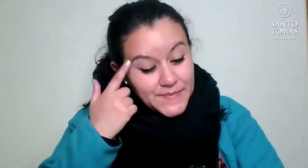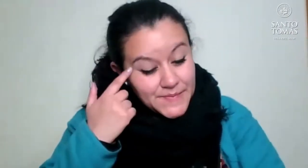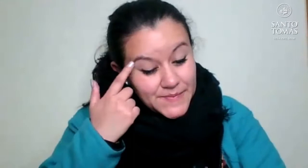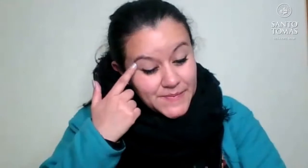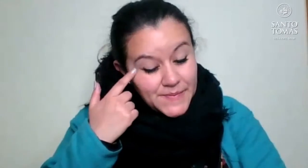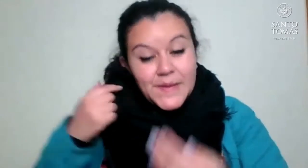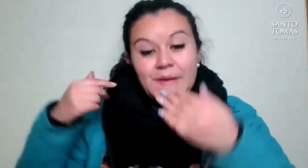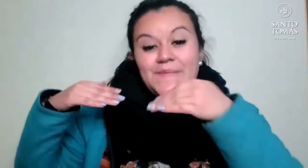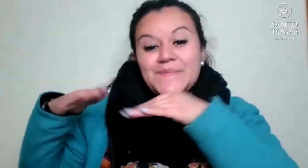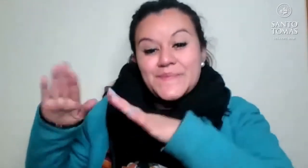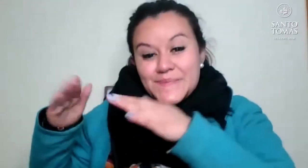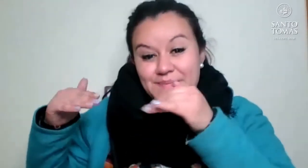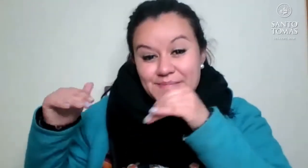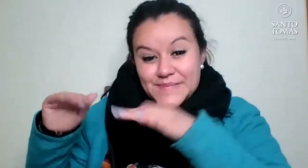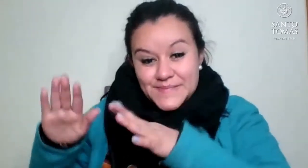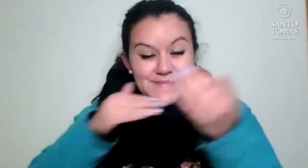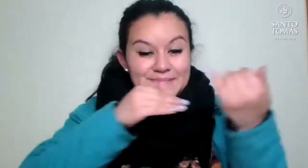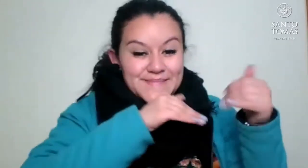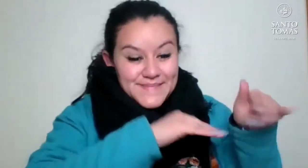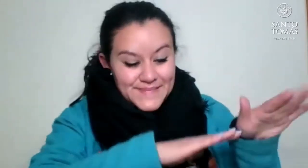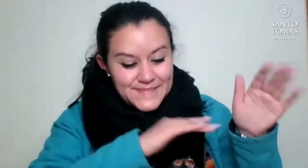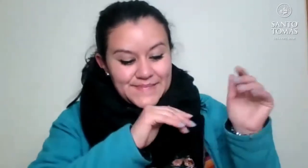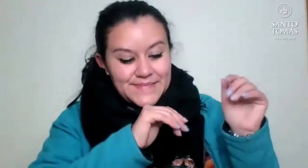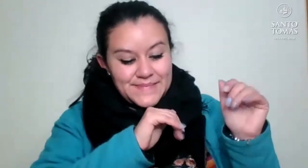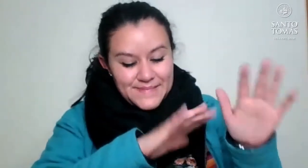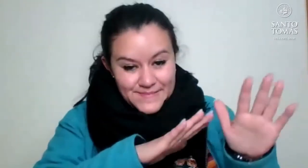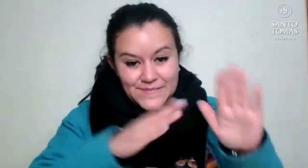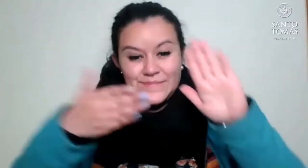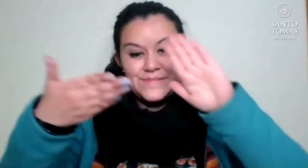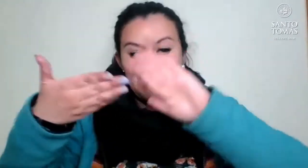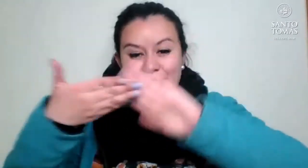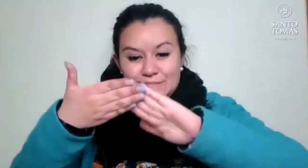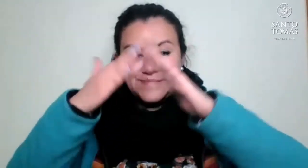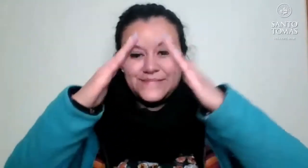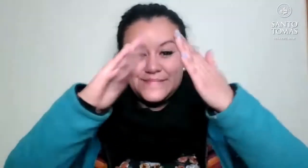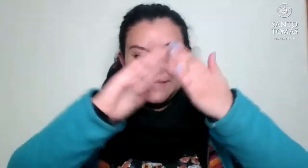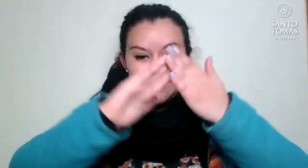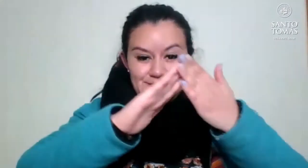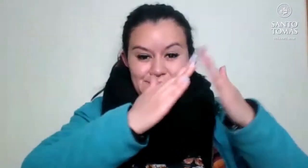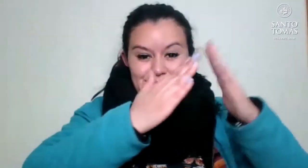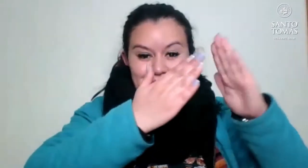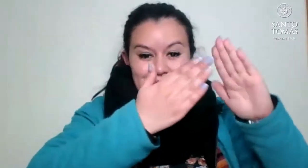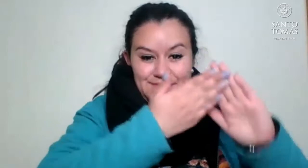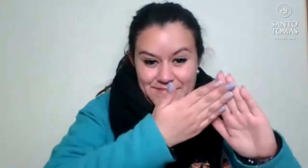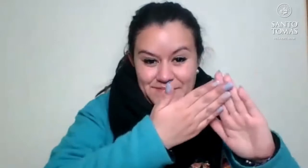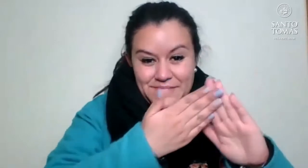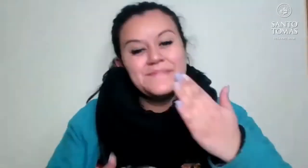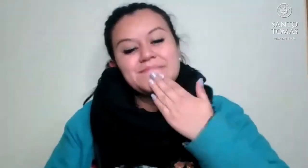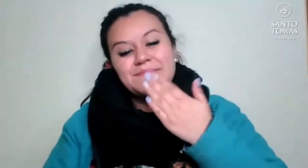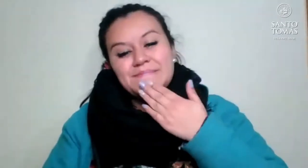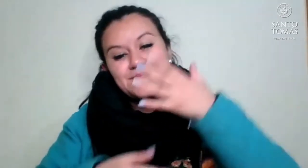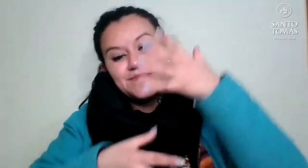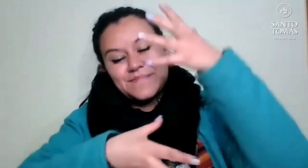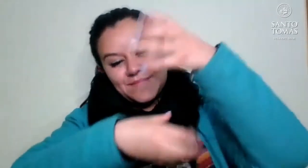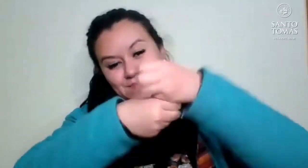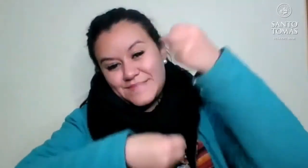Hagamos un repaso, entonces, de algunas ciudades que llevamos hasta ahora. Llevamos la ciudad de Isla de Pascua, Los Andes.